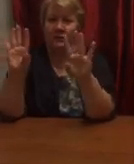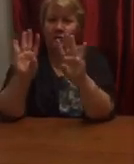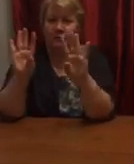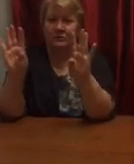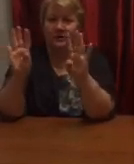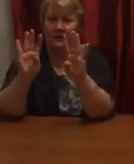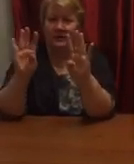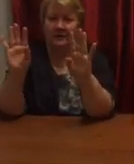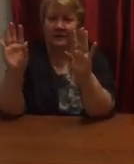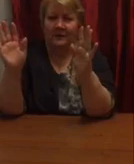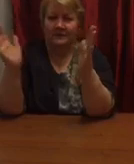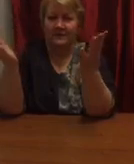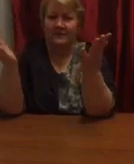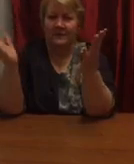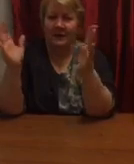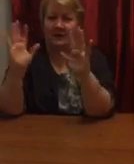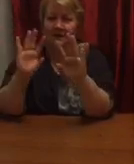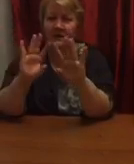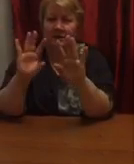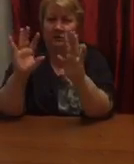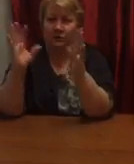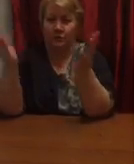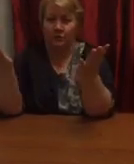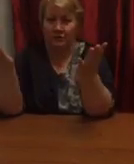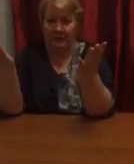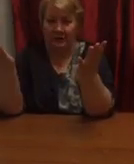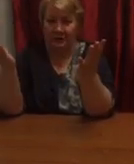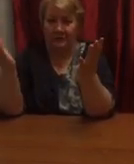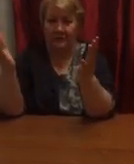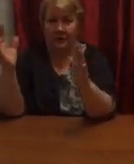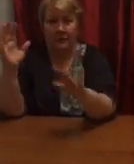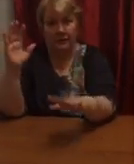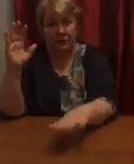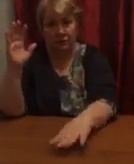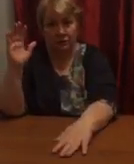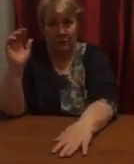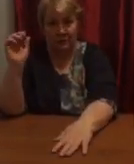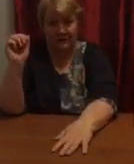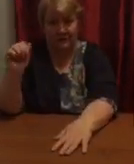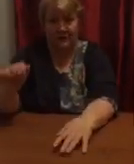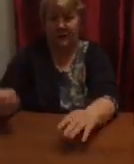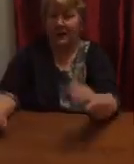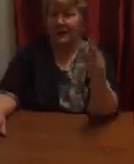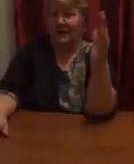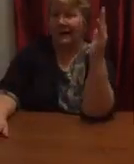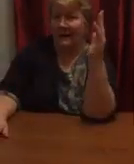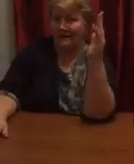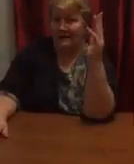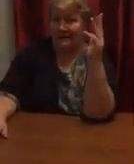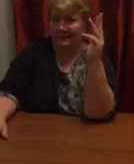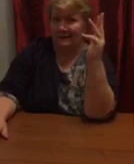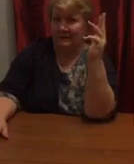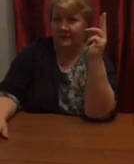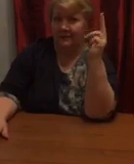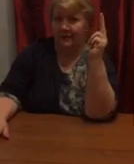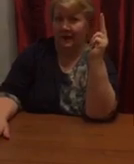дружные, всем такие нужные. И еще раз. 1, 2,